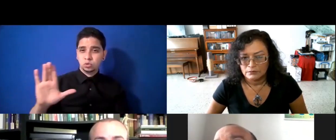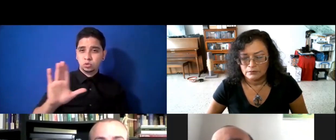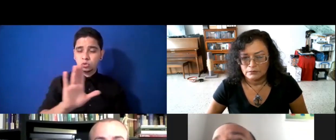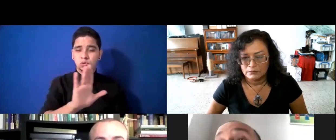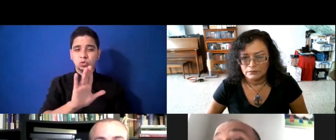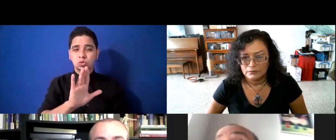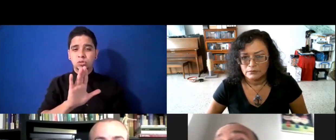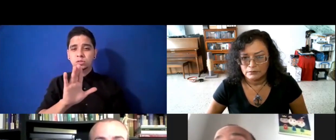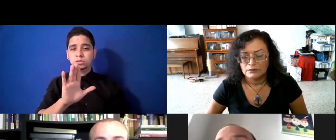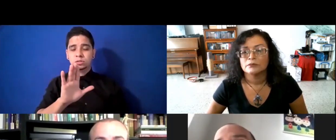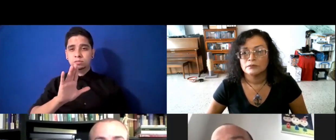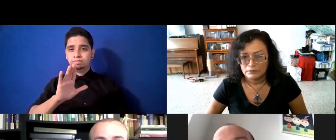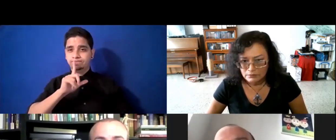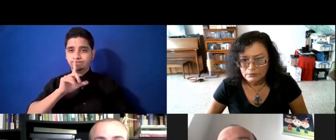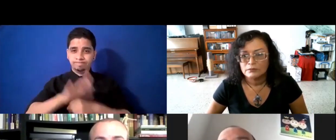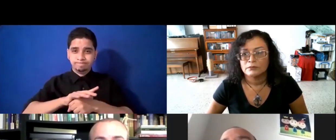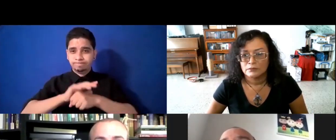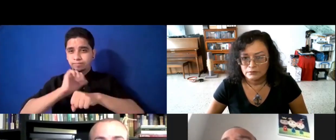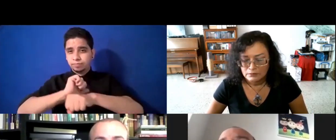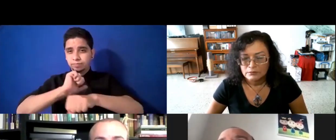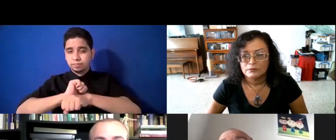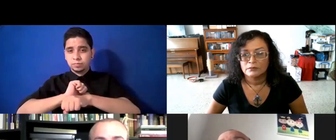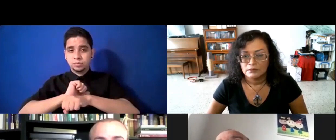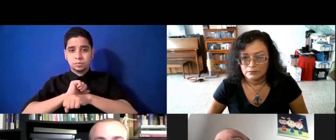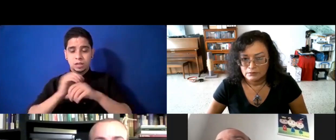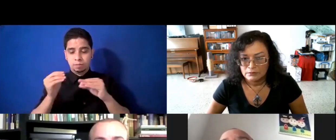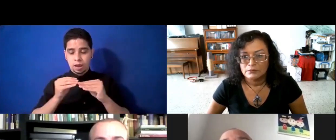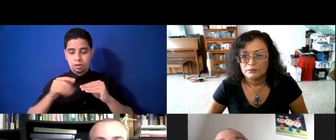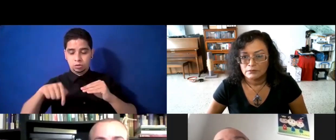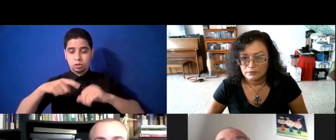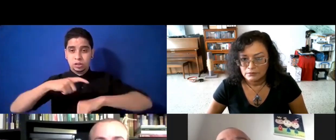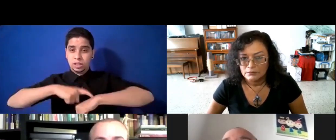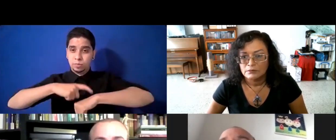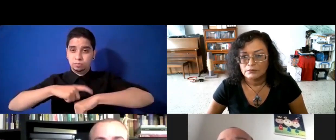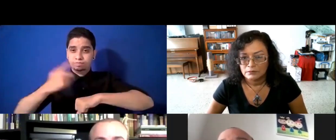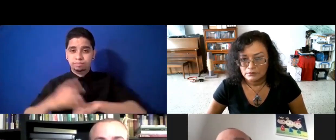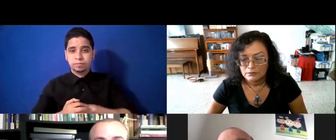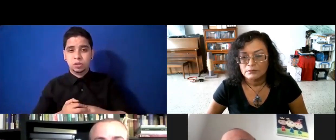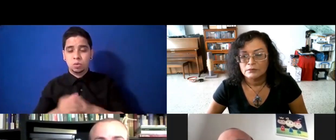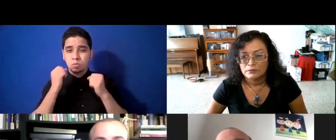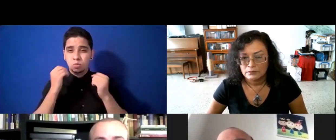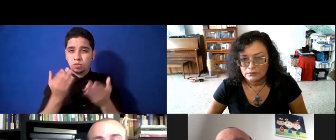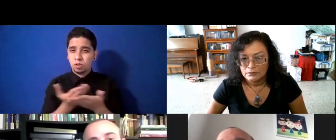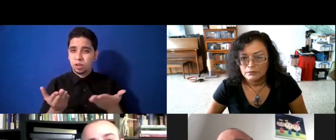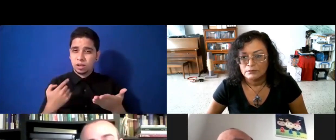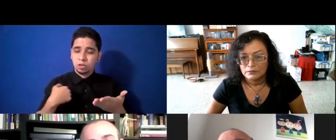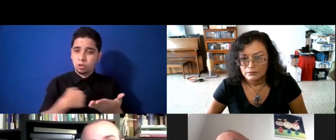su compromiso, y más en este, en estos tiempos, así que, son cosas que, atando, mi